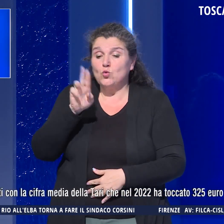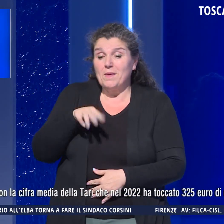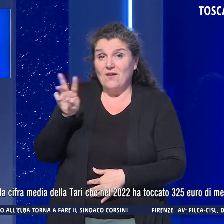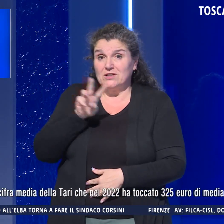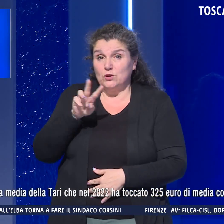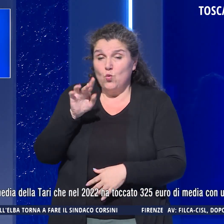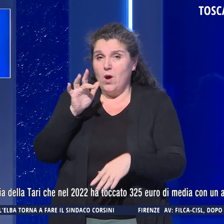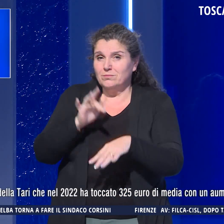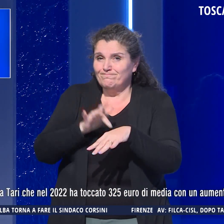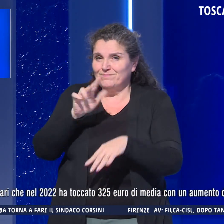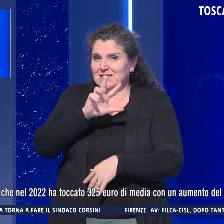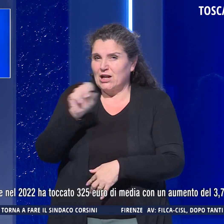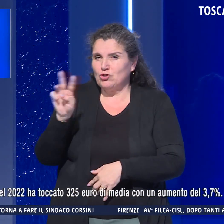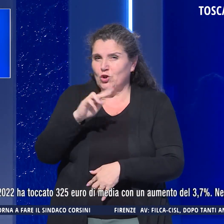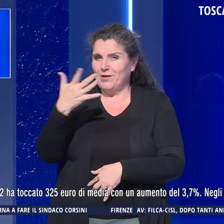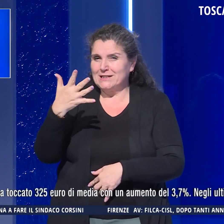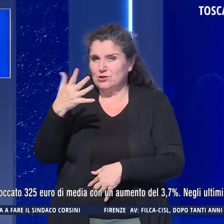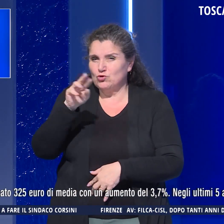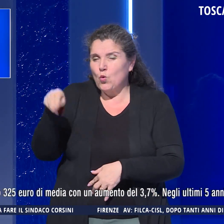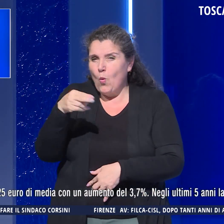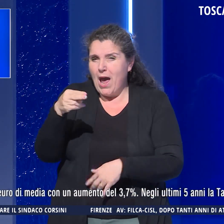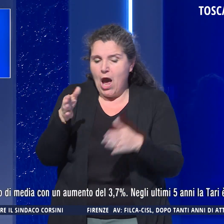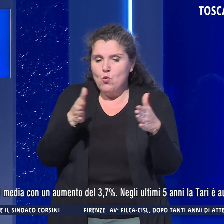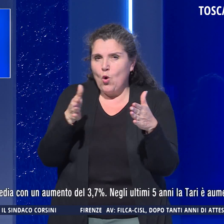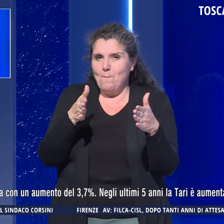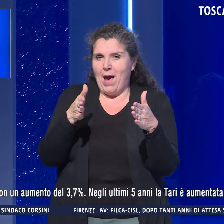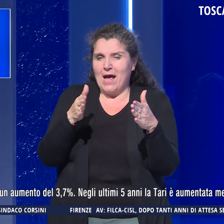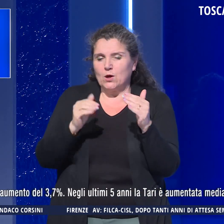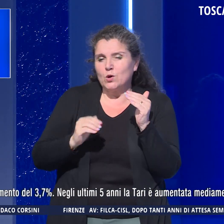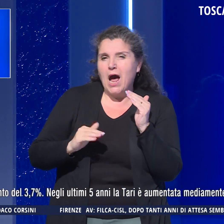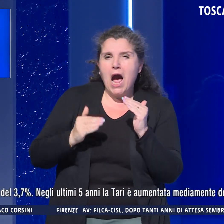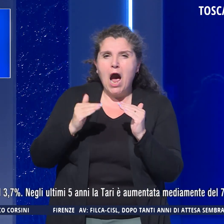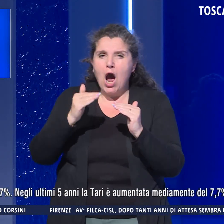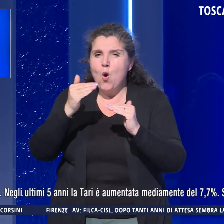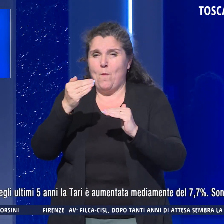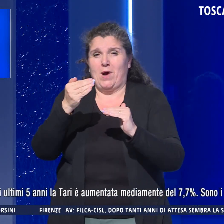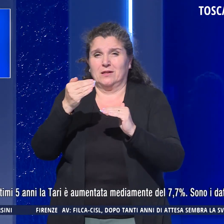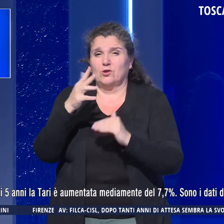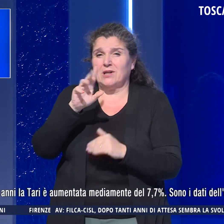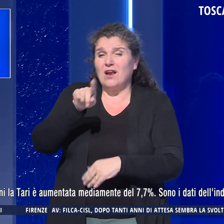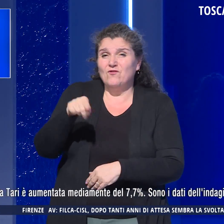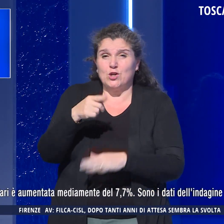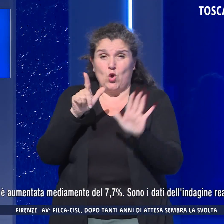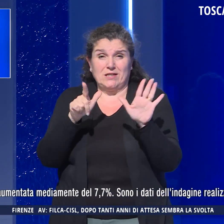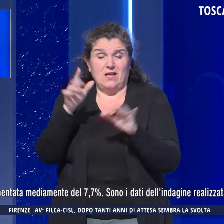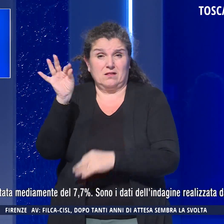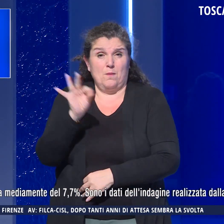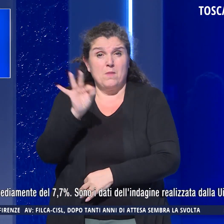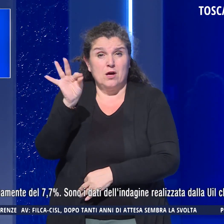toccato 325 euro di media con un aumento del 3,7%.